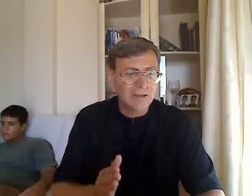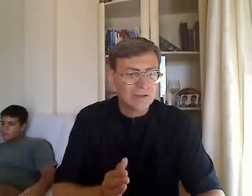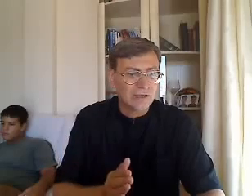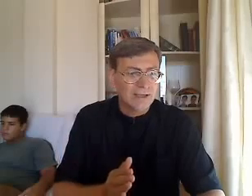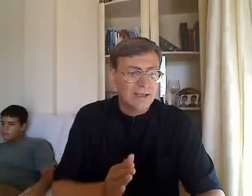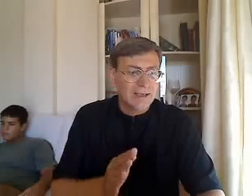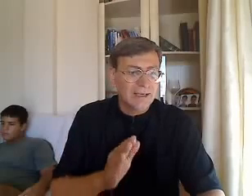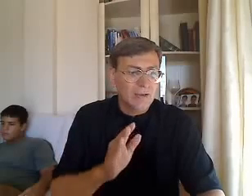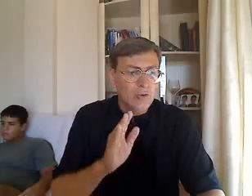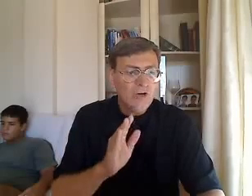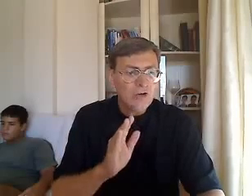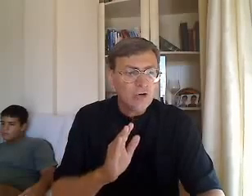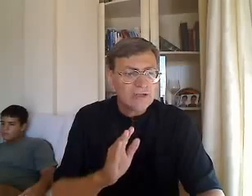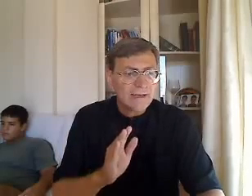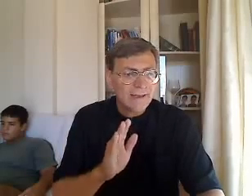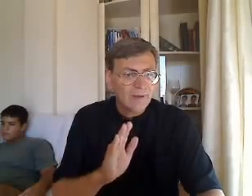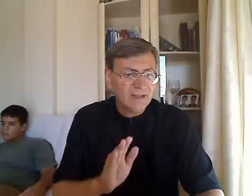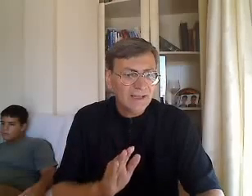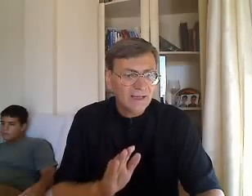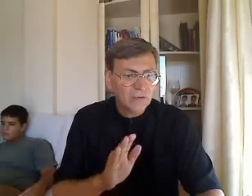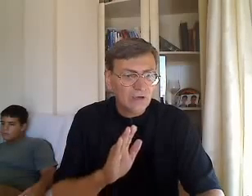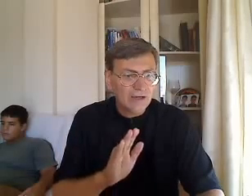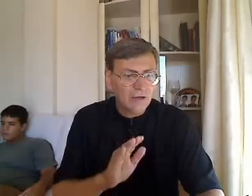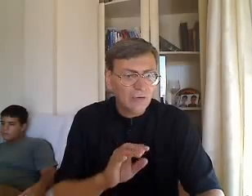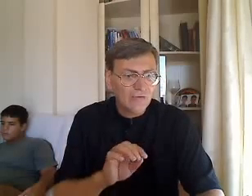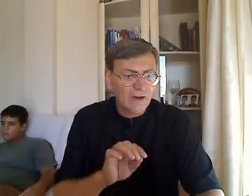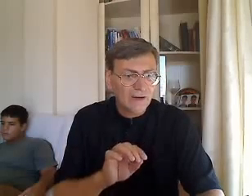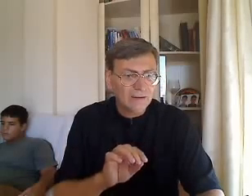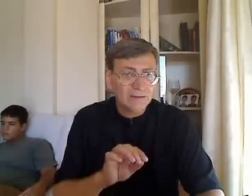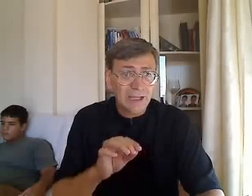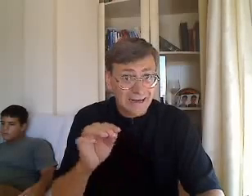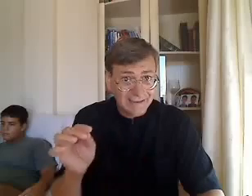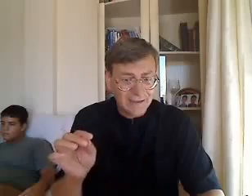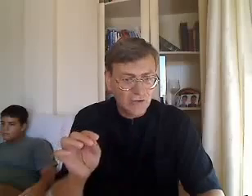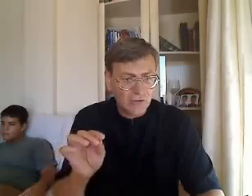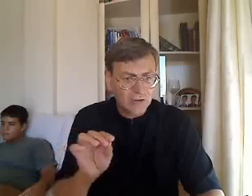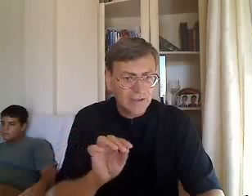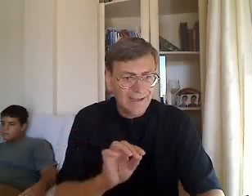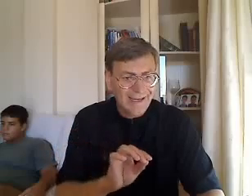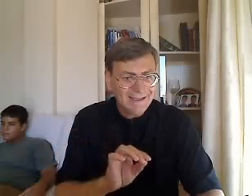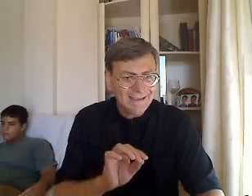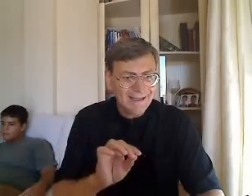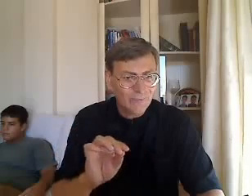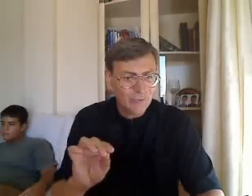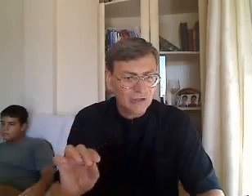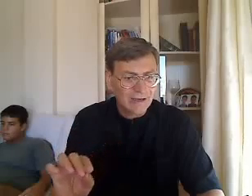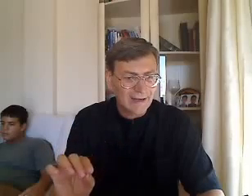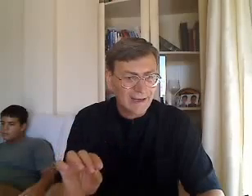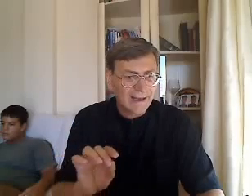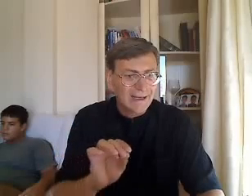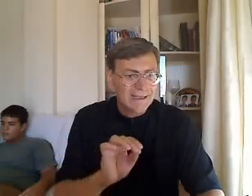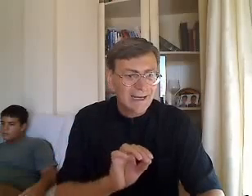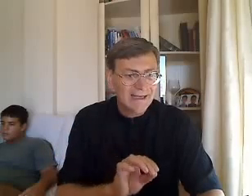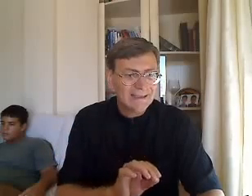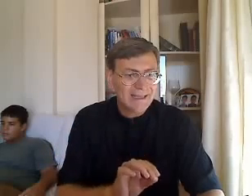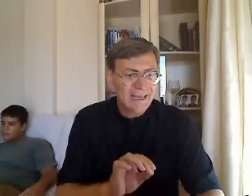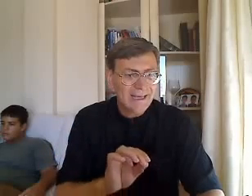a Dios. Una cosa he demandado a Jehová, al Señor, esta buscaré, que esté